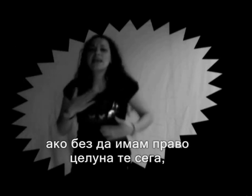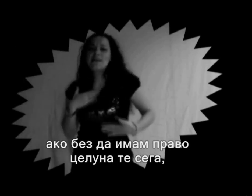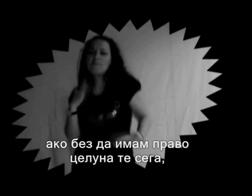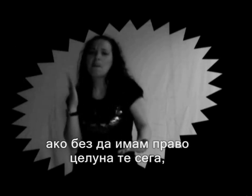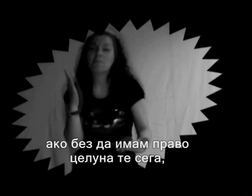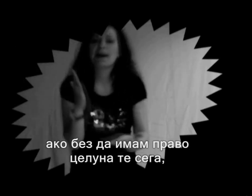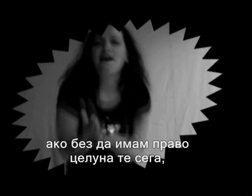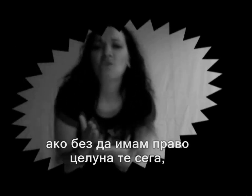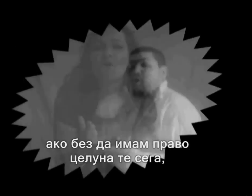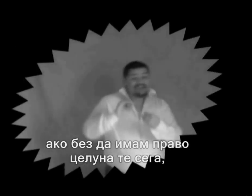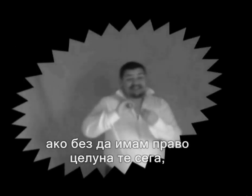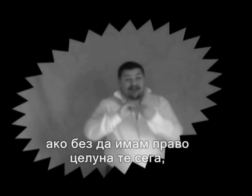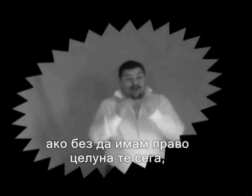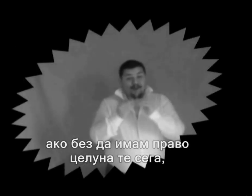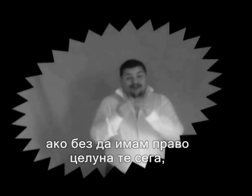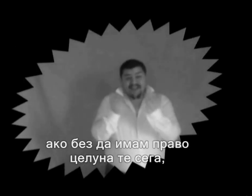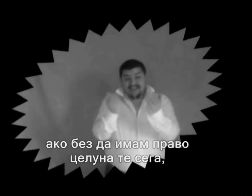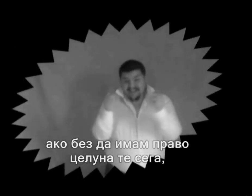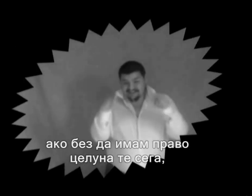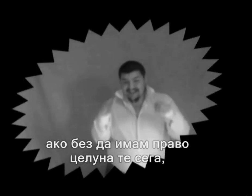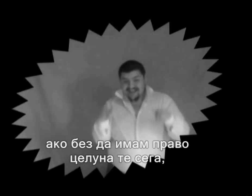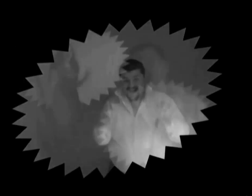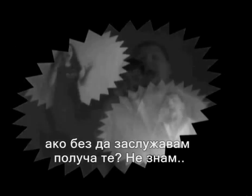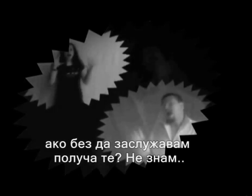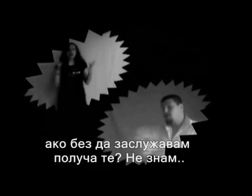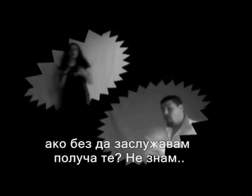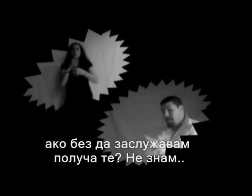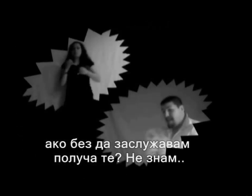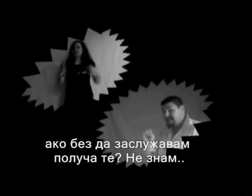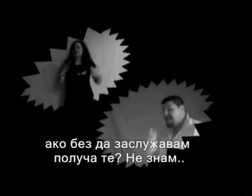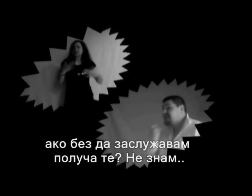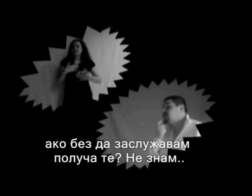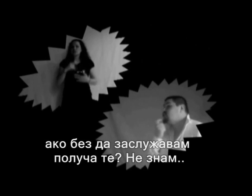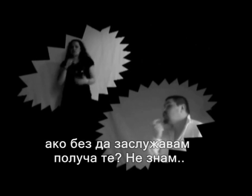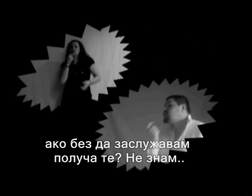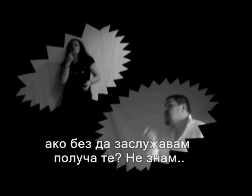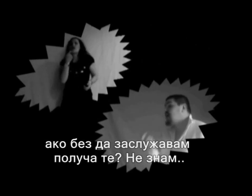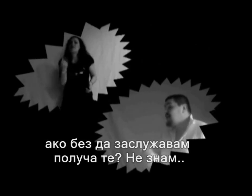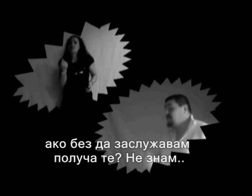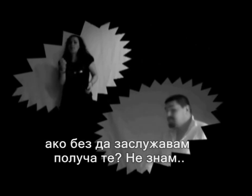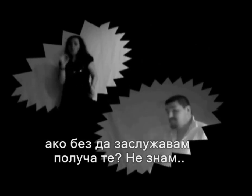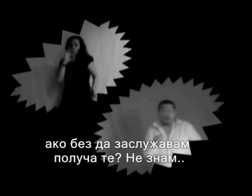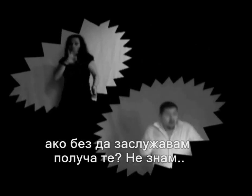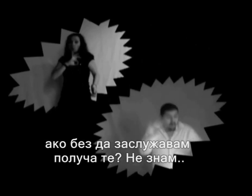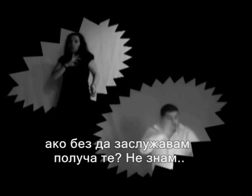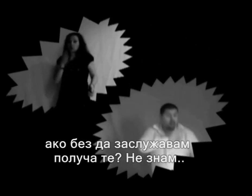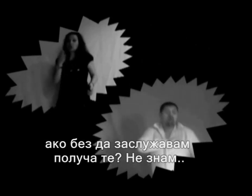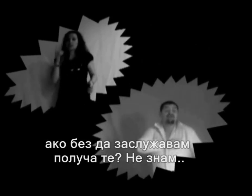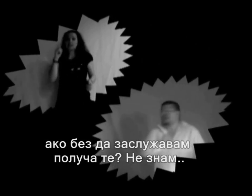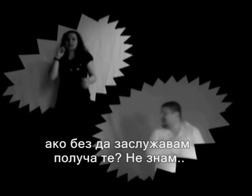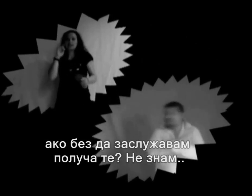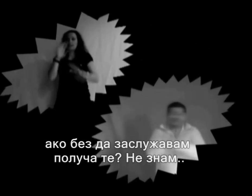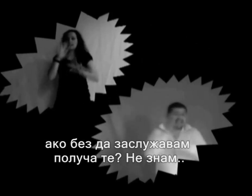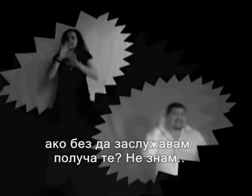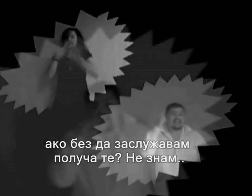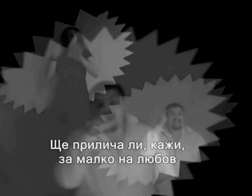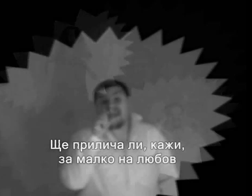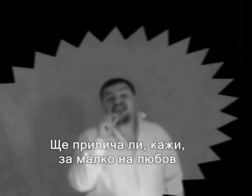имам право, цяло на те сега, ако без да заслужавам, получа те не знам. Ще